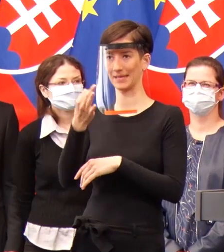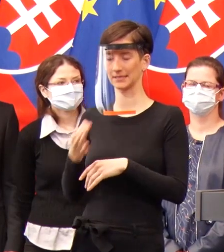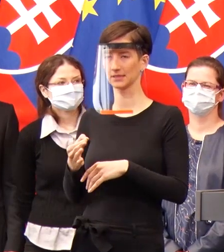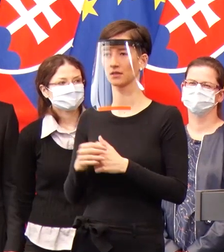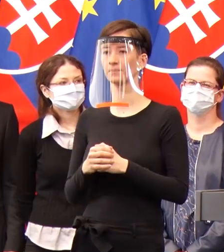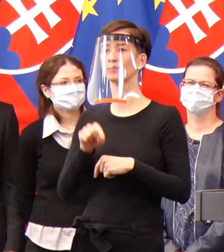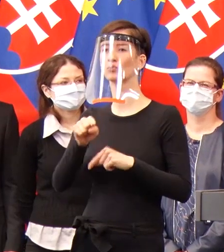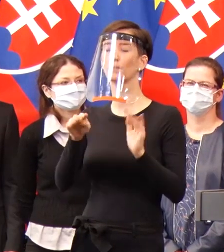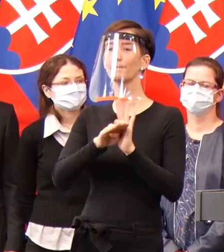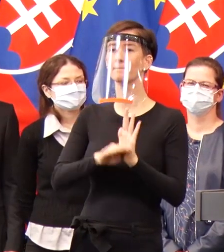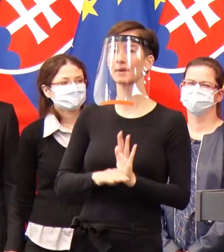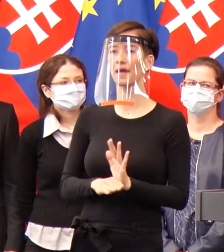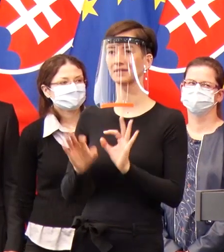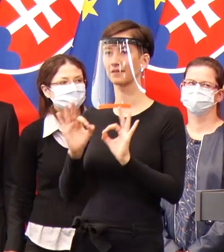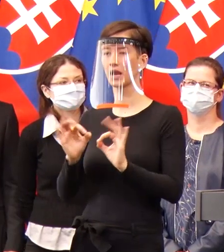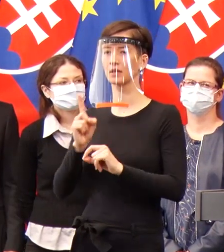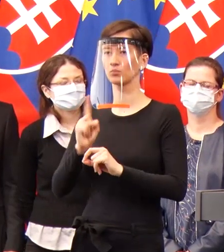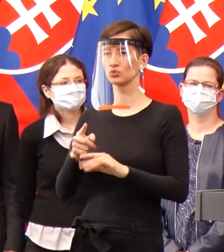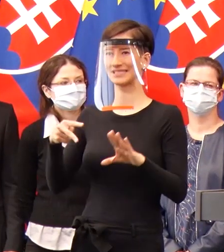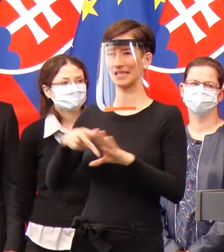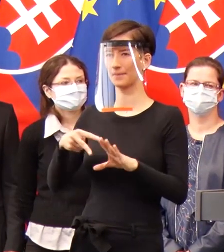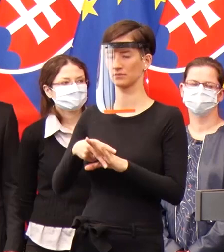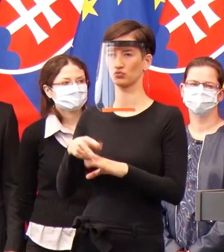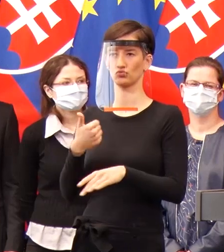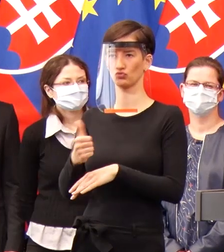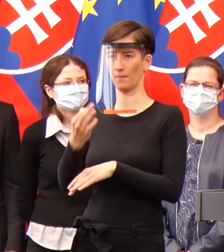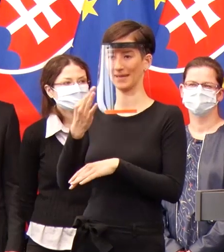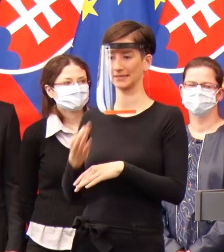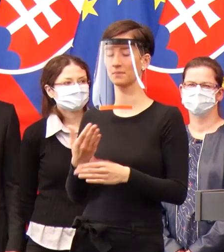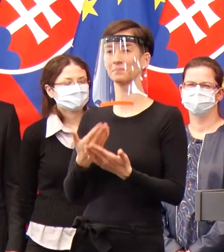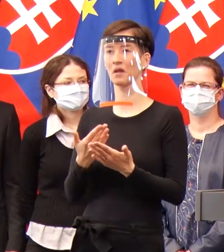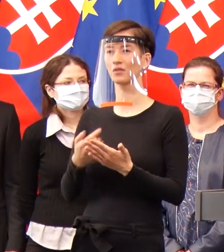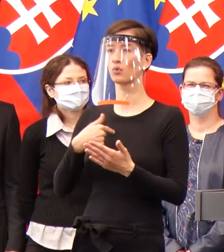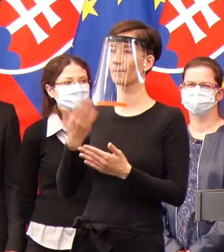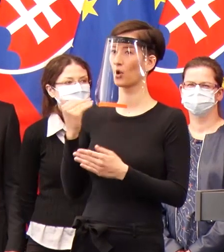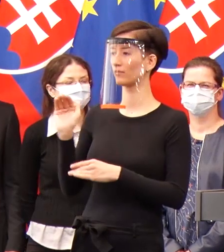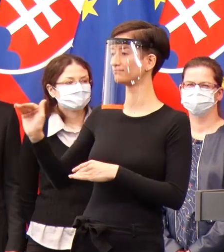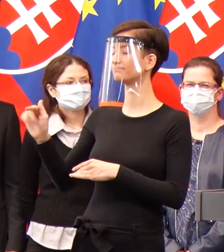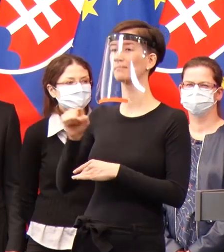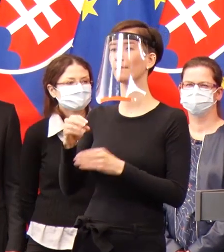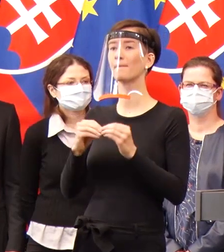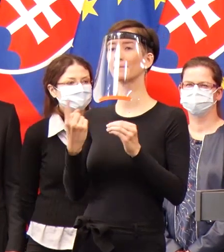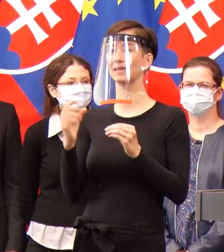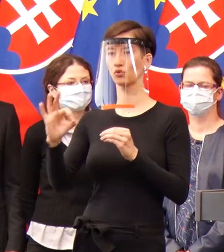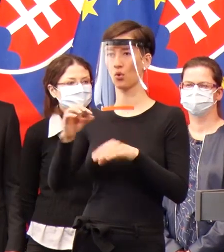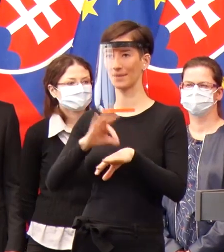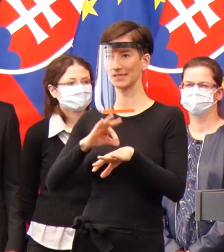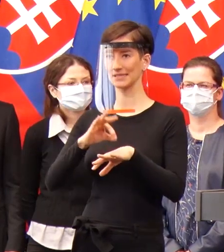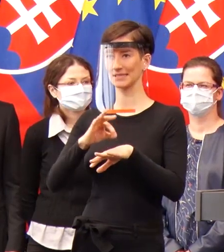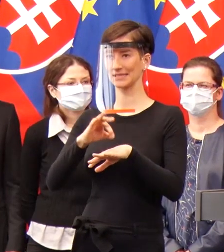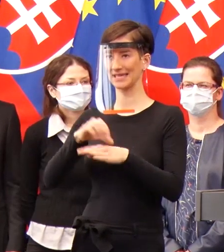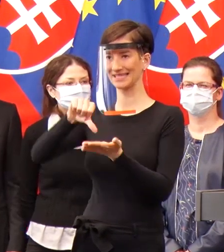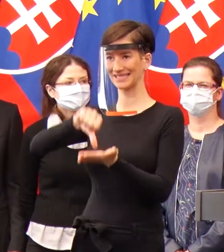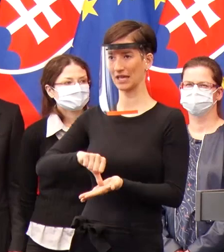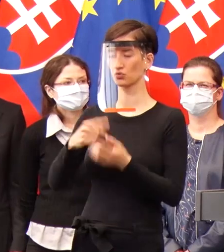skutočne zaručené. Preto sme oslovili Biomedicínske centrum Slovenskej akadémie vied, aby nám pomohli s